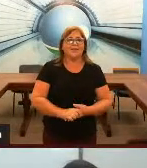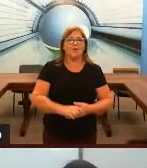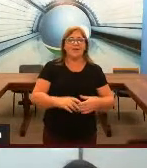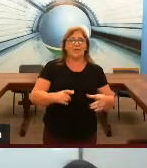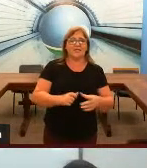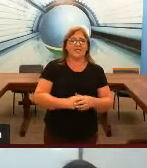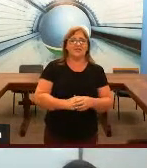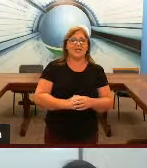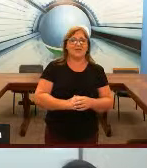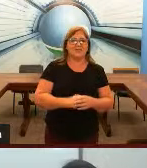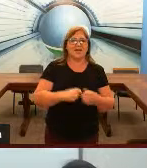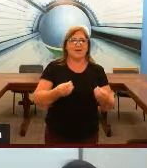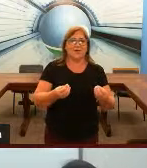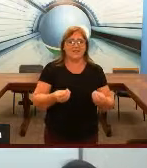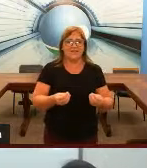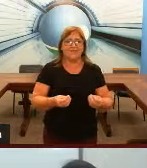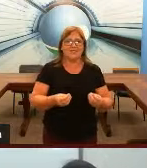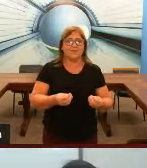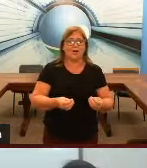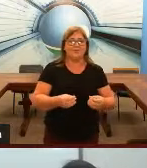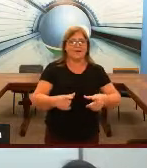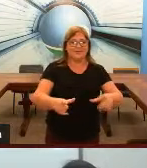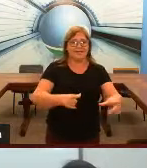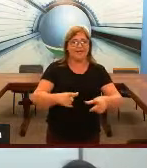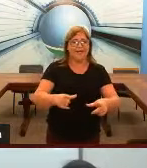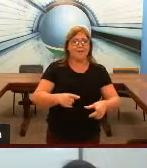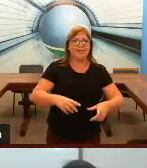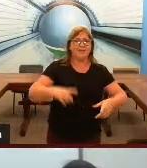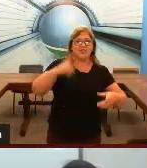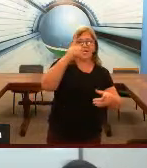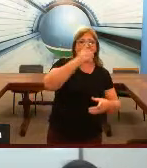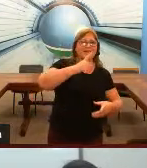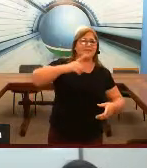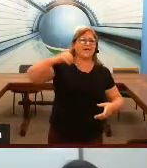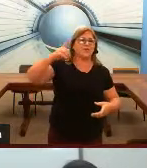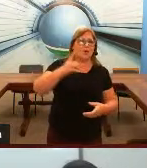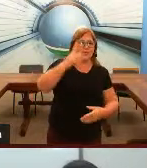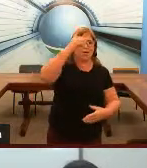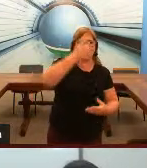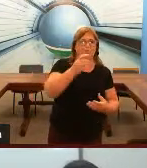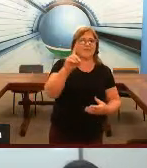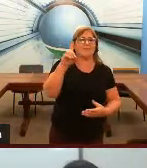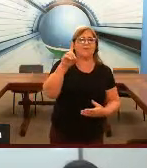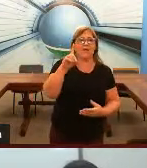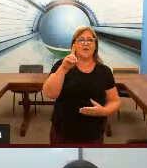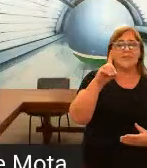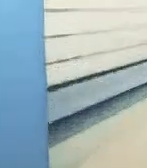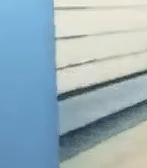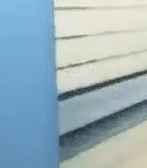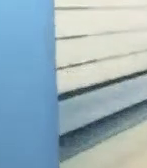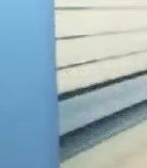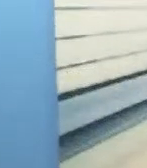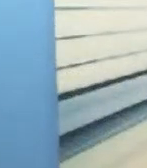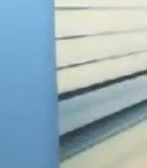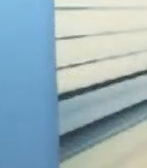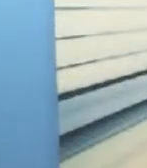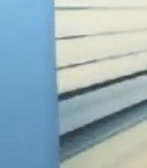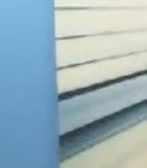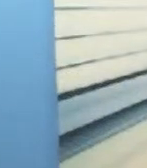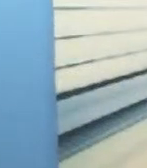Então, quando acontecer isso, o vai acontecer? Você pode fazer, mas não precisa de levantar tanto, igual Deus. Por exemplo, Deus é letra D, você vai levantar. Mas você